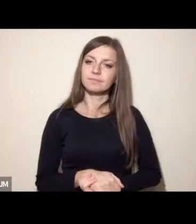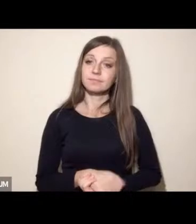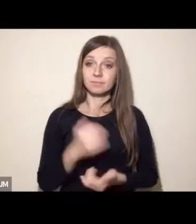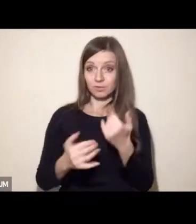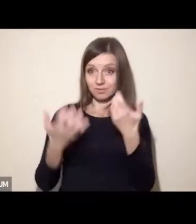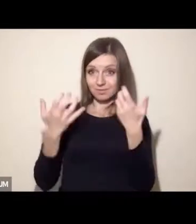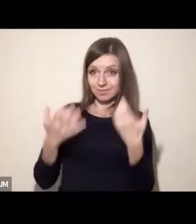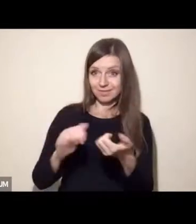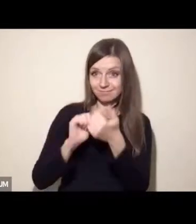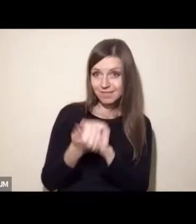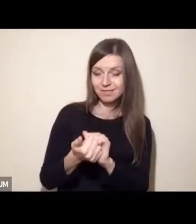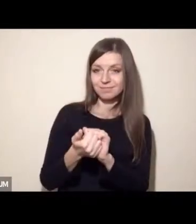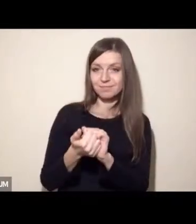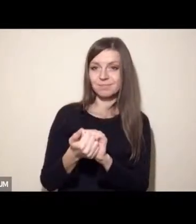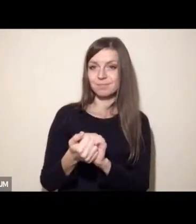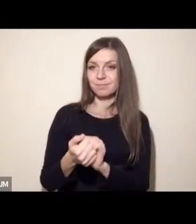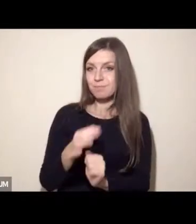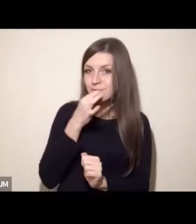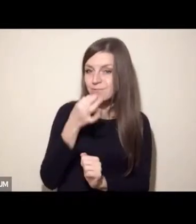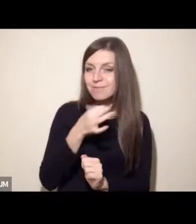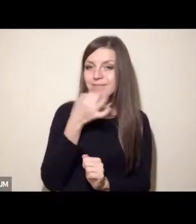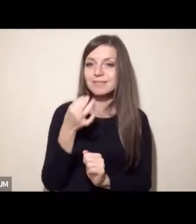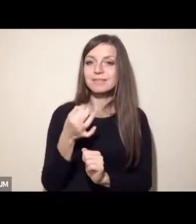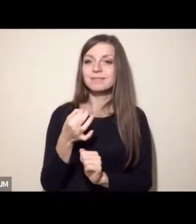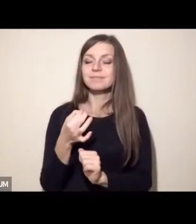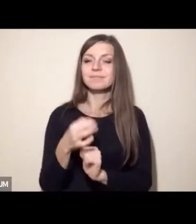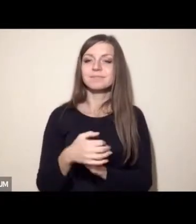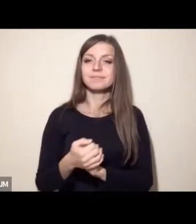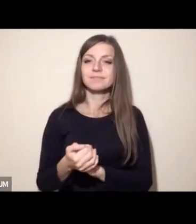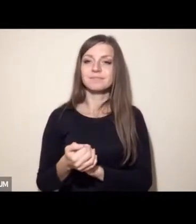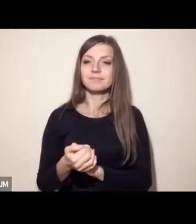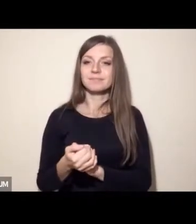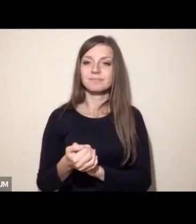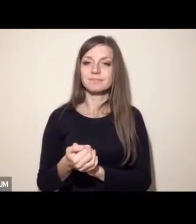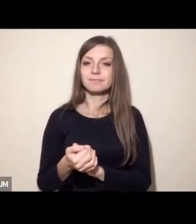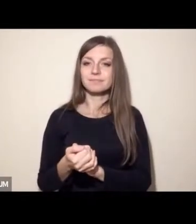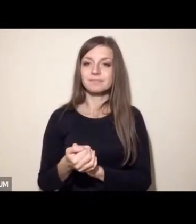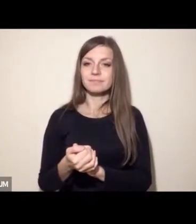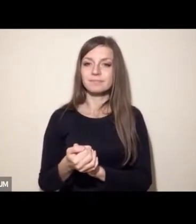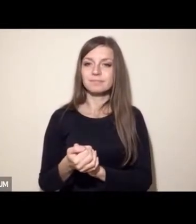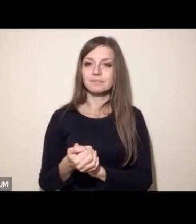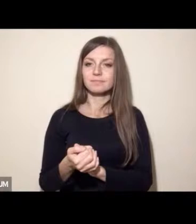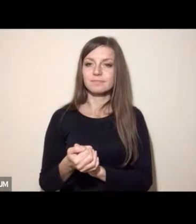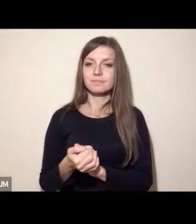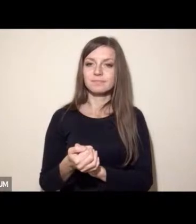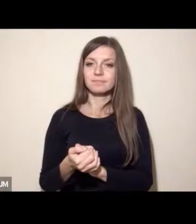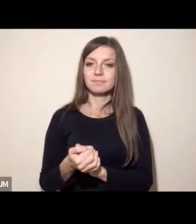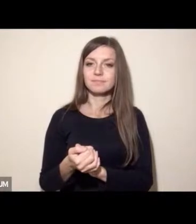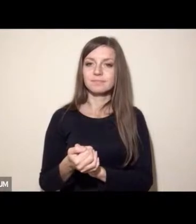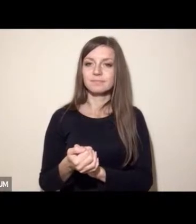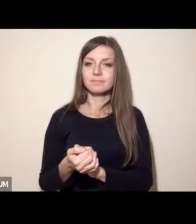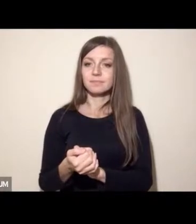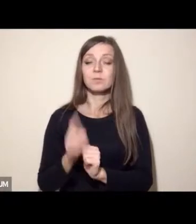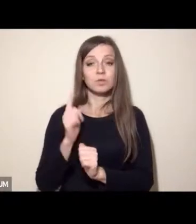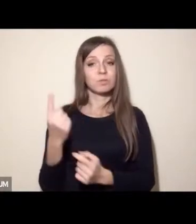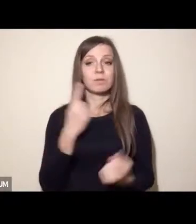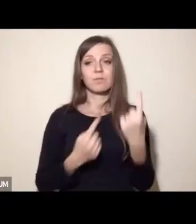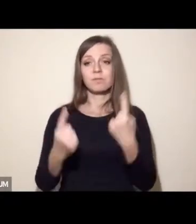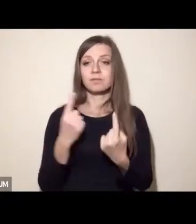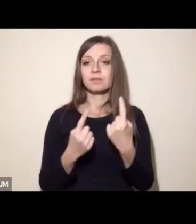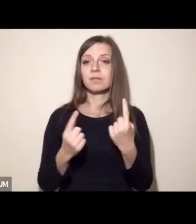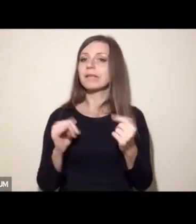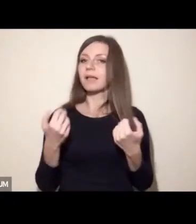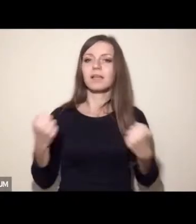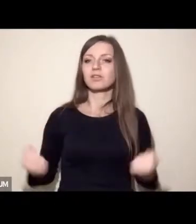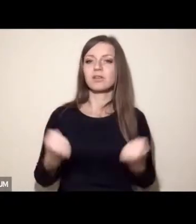nasze życie, na to, jak ta katastrofa postępuje, musimy zastanowić się nad tym, jakie